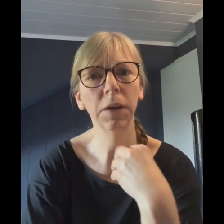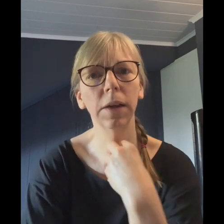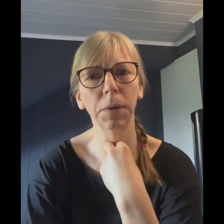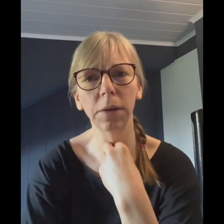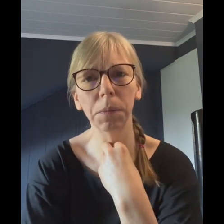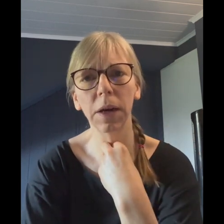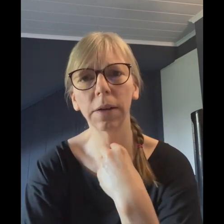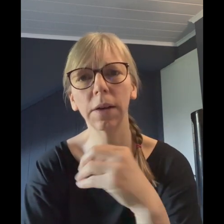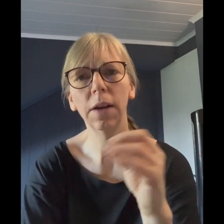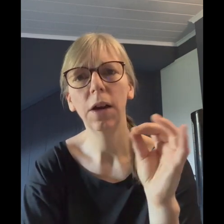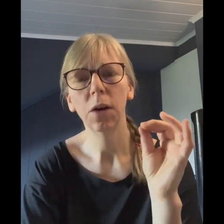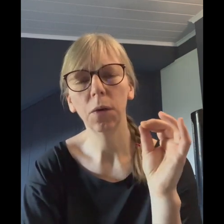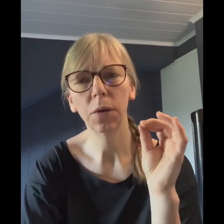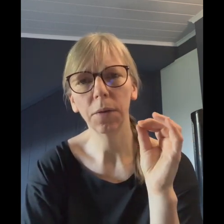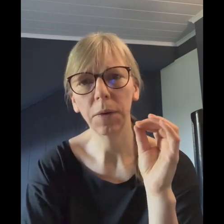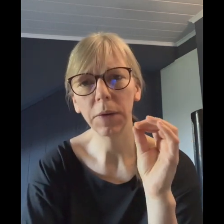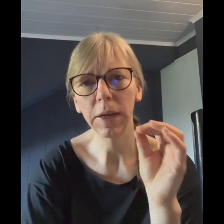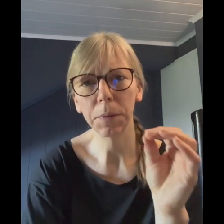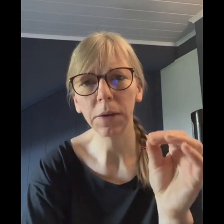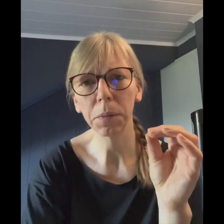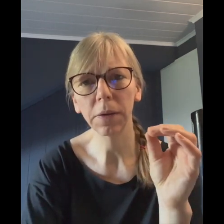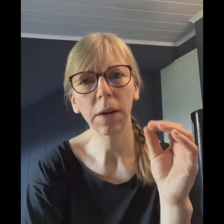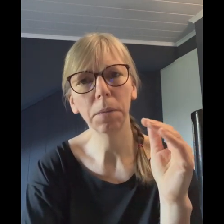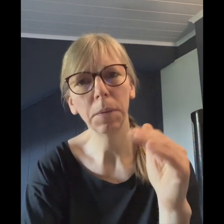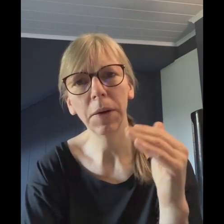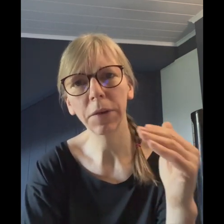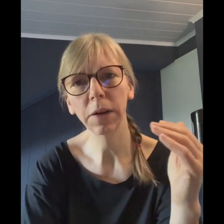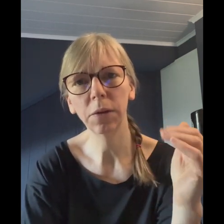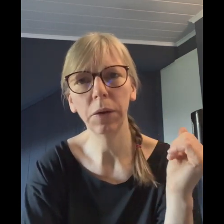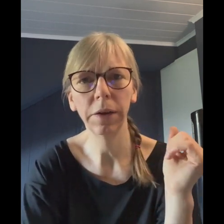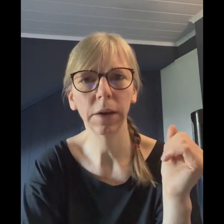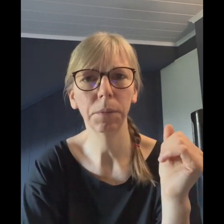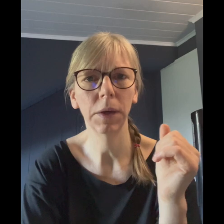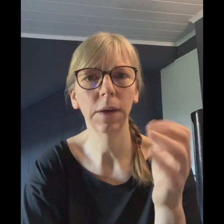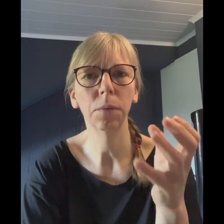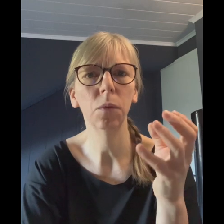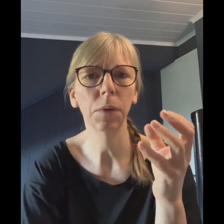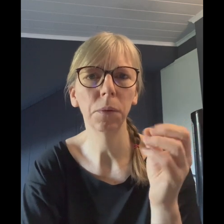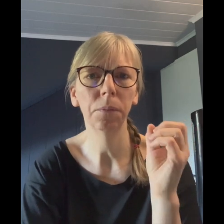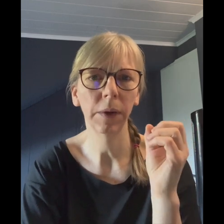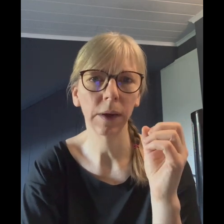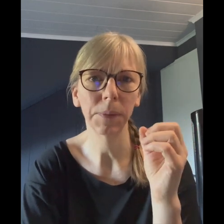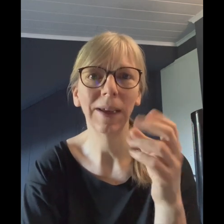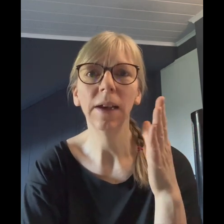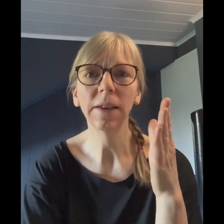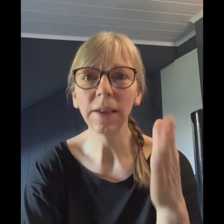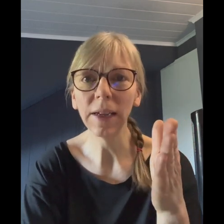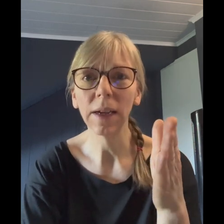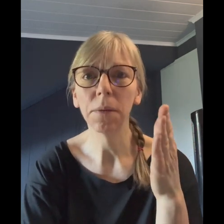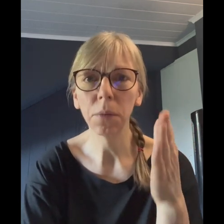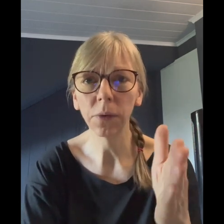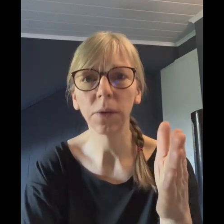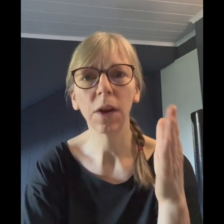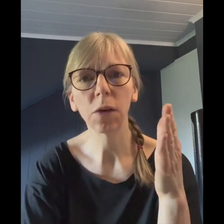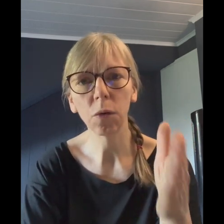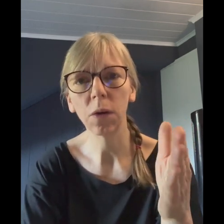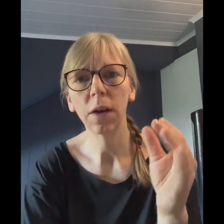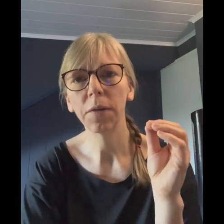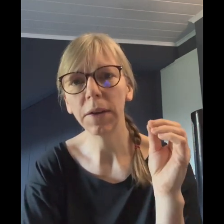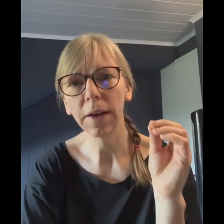Diabetesberaterin und wenn wir Diabetespatienten mit mehrfach Insulintherapie haben oder Pumpentherapie, die müssen gucken, wenn da